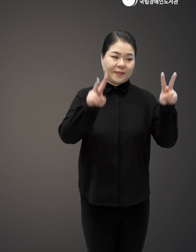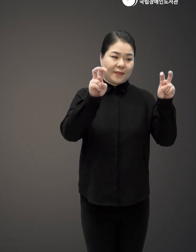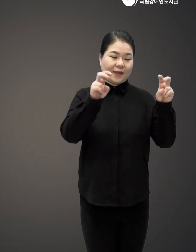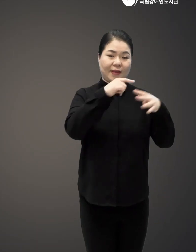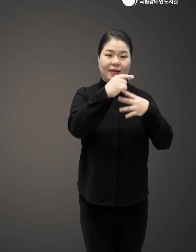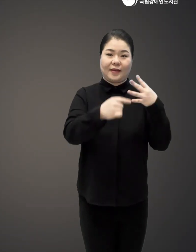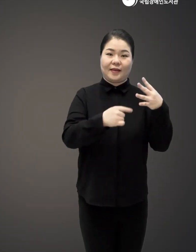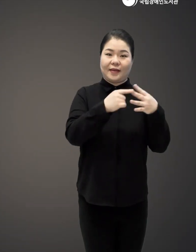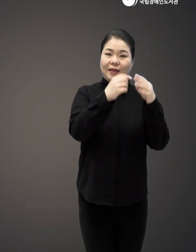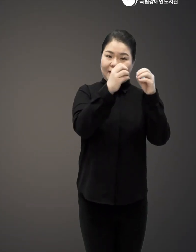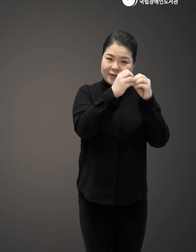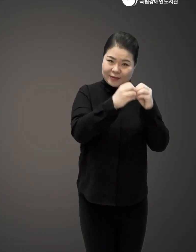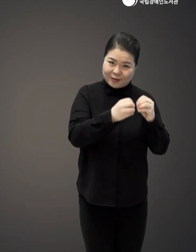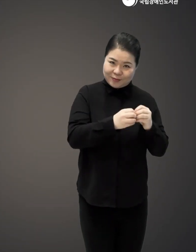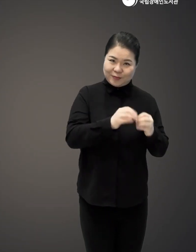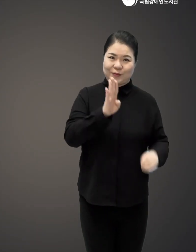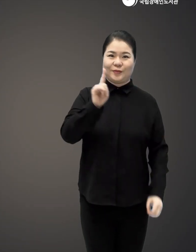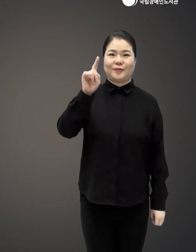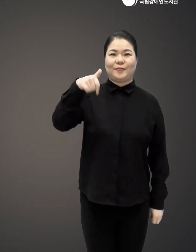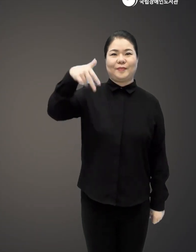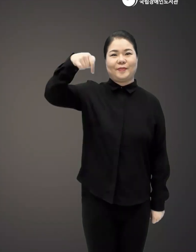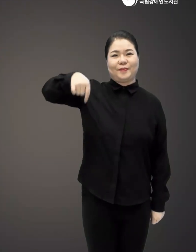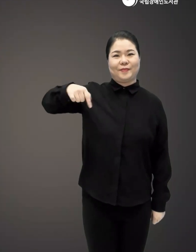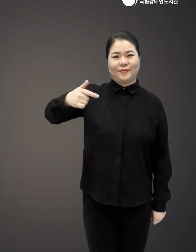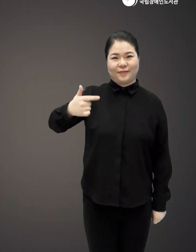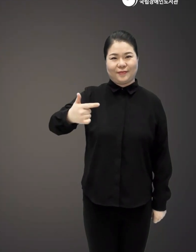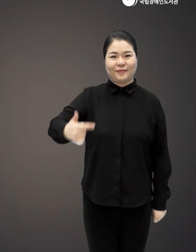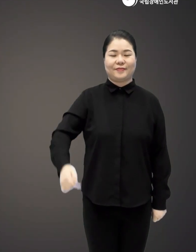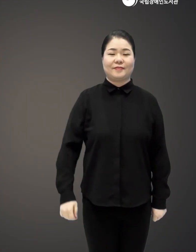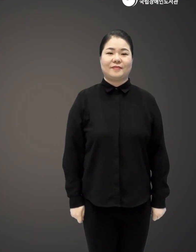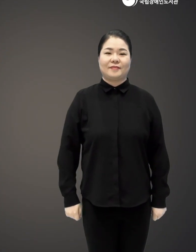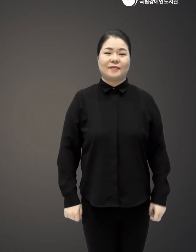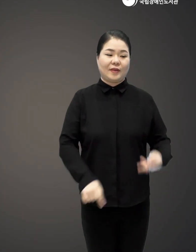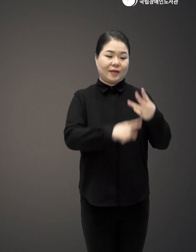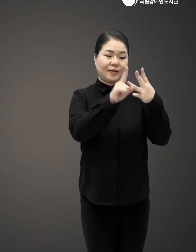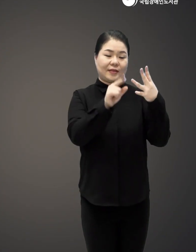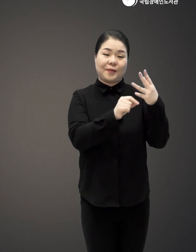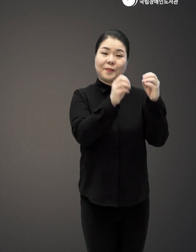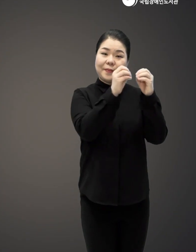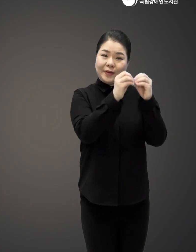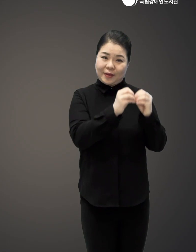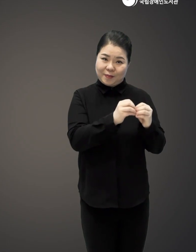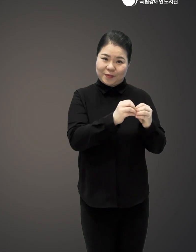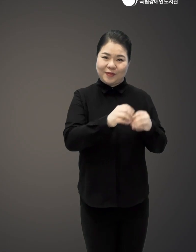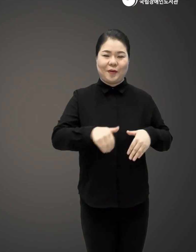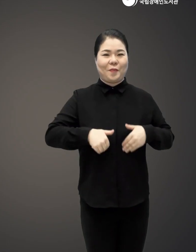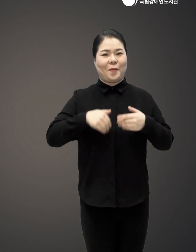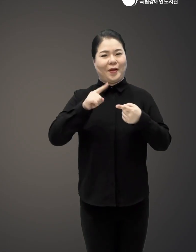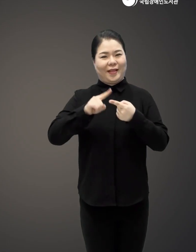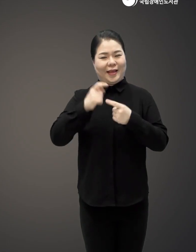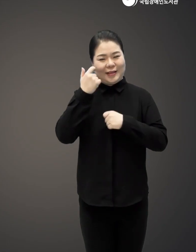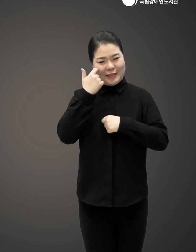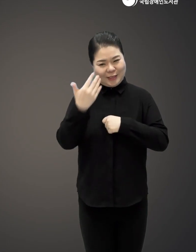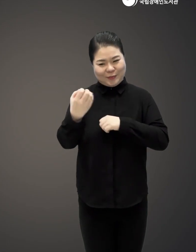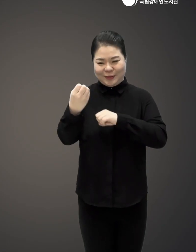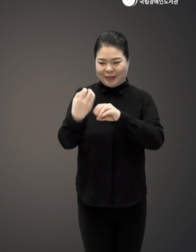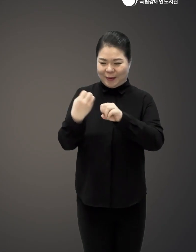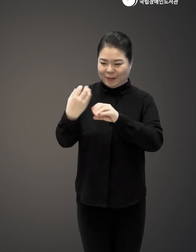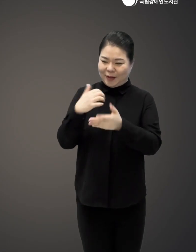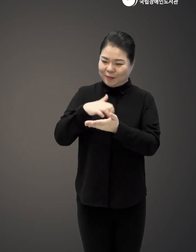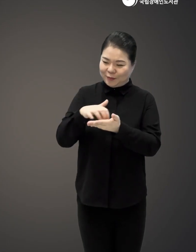계절산문 박준 3월 3문 봄의 스무고개